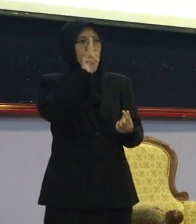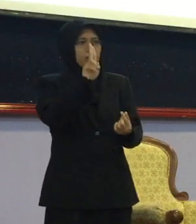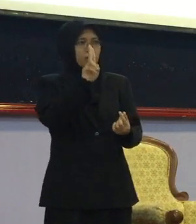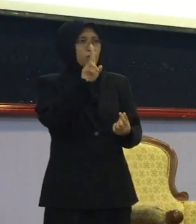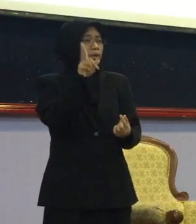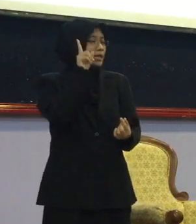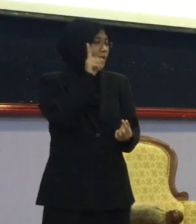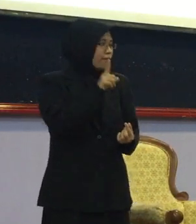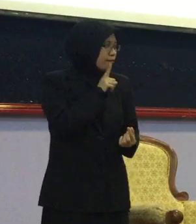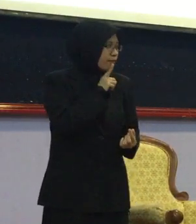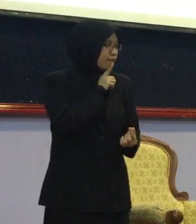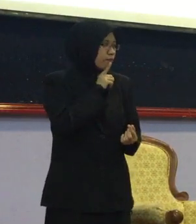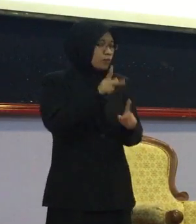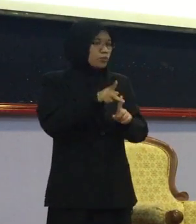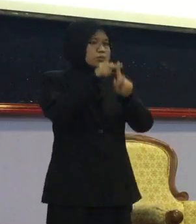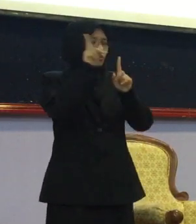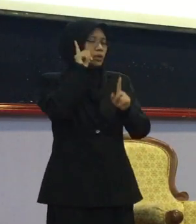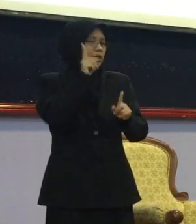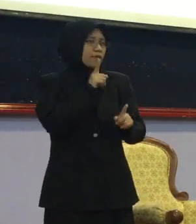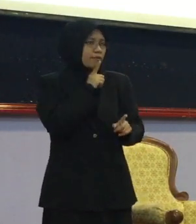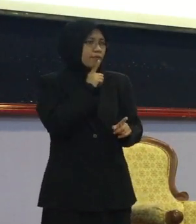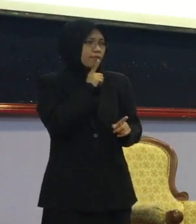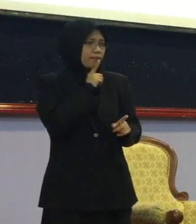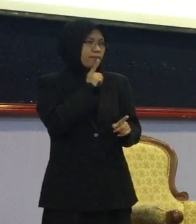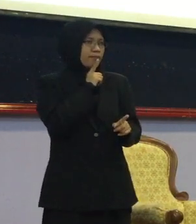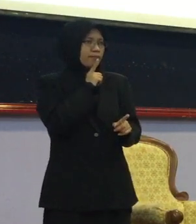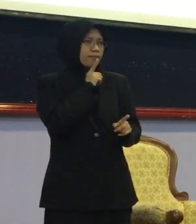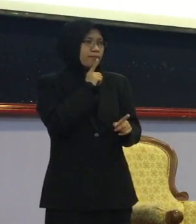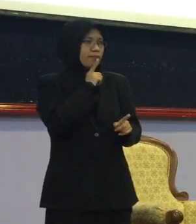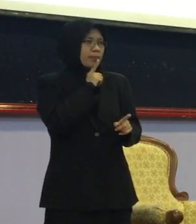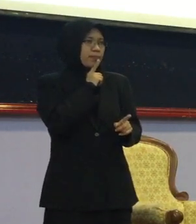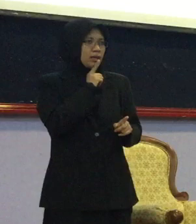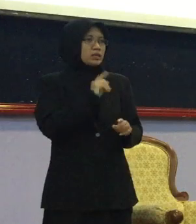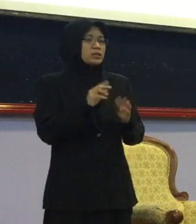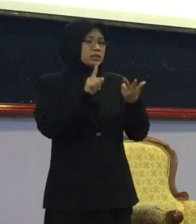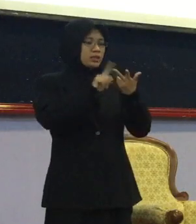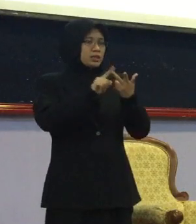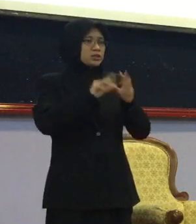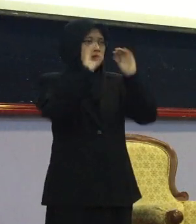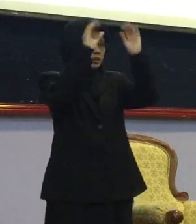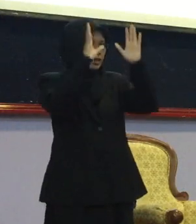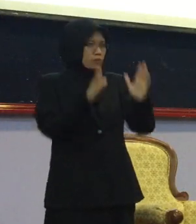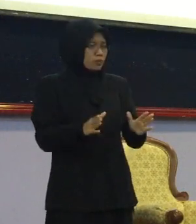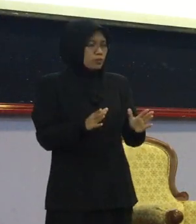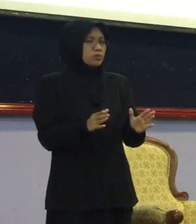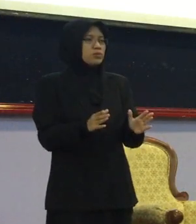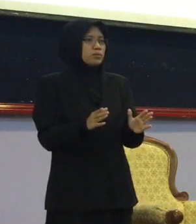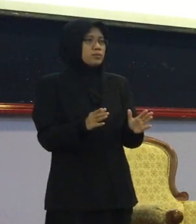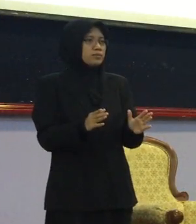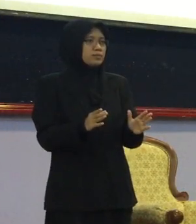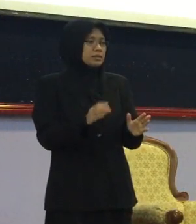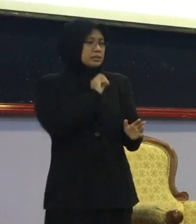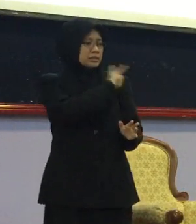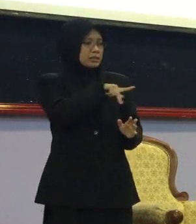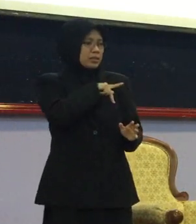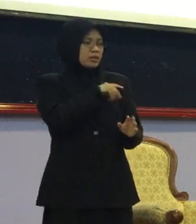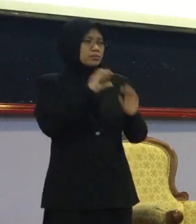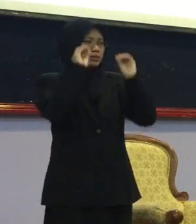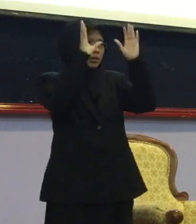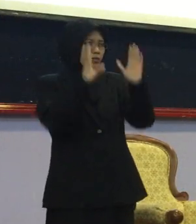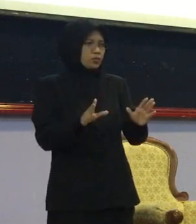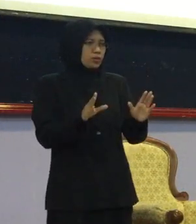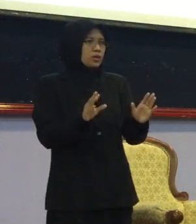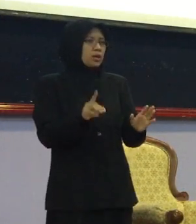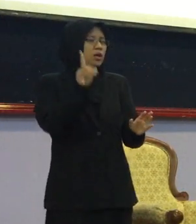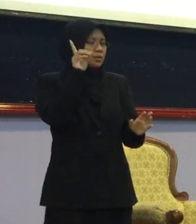OKU Pendengaran Semangat Ketizam Ilmu guru Jadi cikgu tu sendiri kan Maksudnya Kalau orang ni Nak beri roh Tak boleh